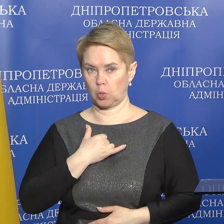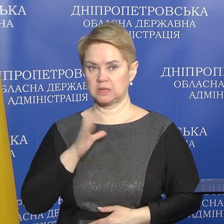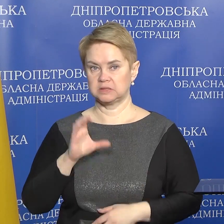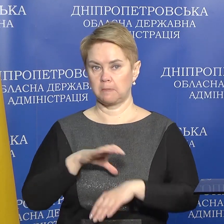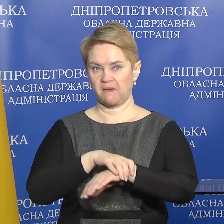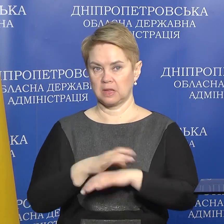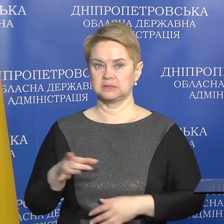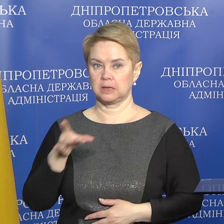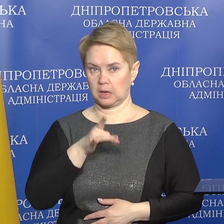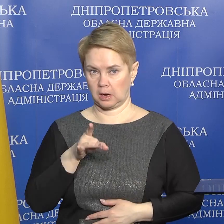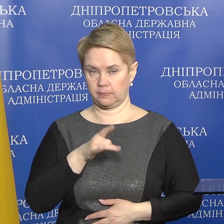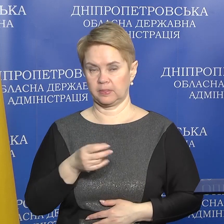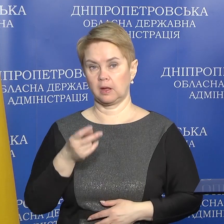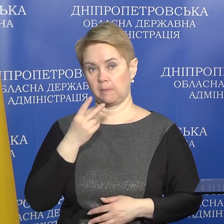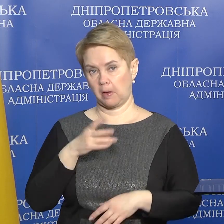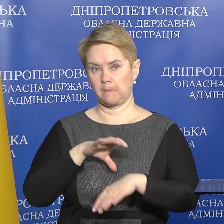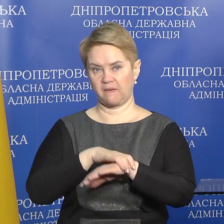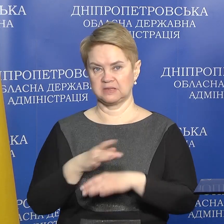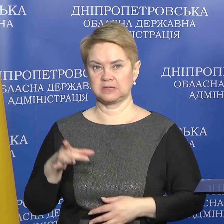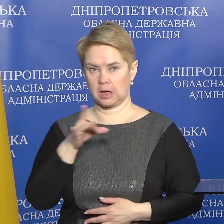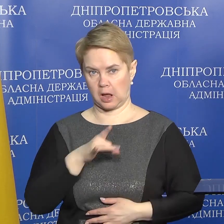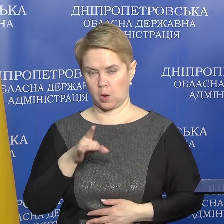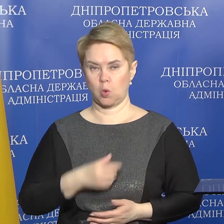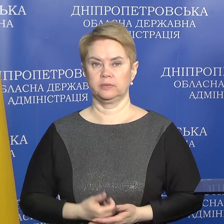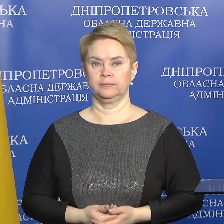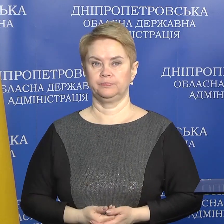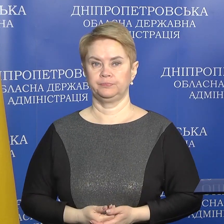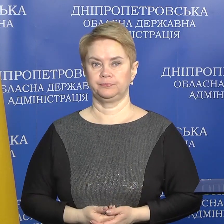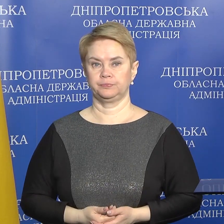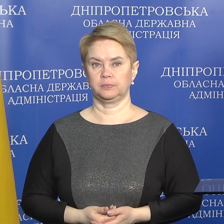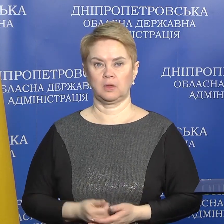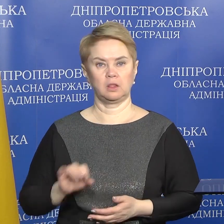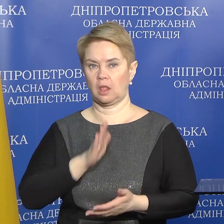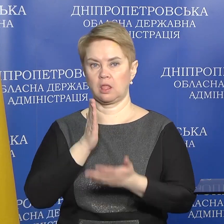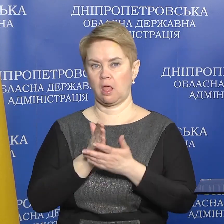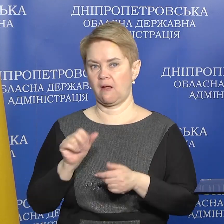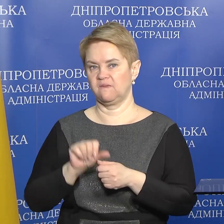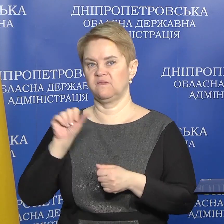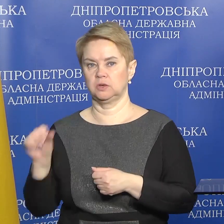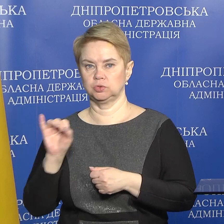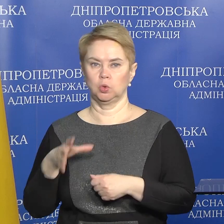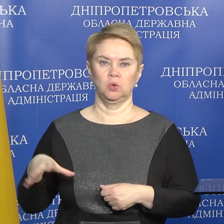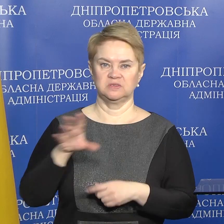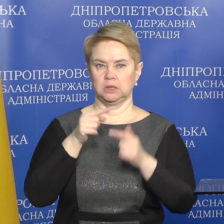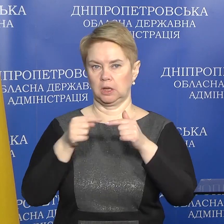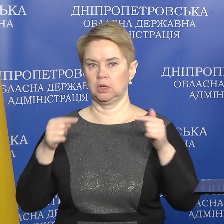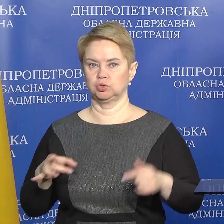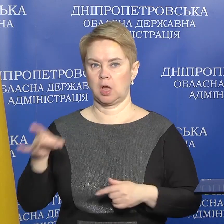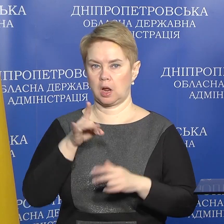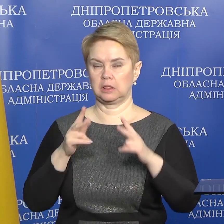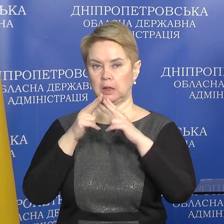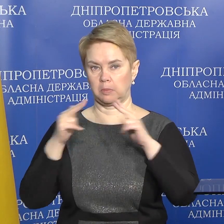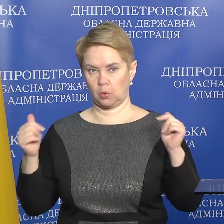Павлоградським районом. Павлоградський район не є виключенням з усіх інших районів